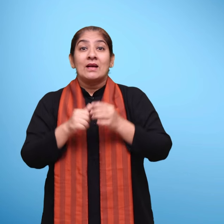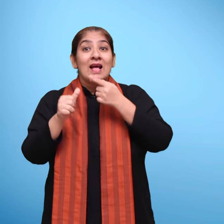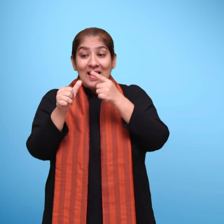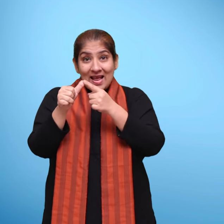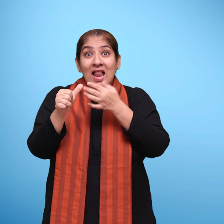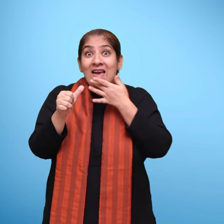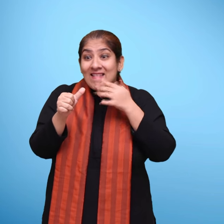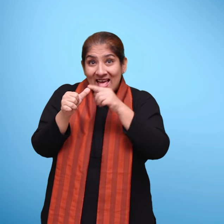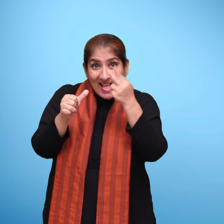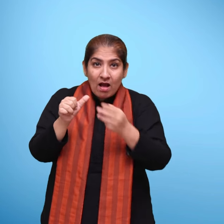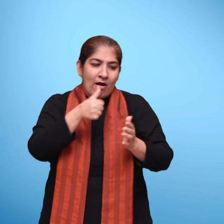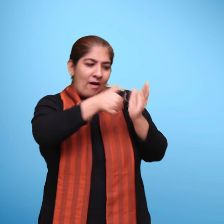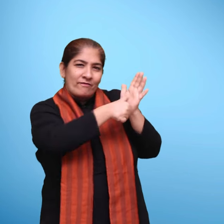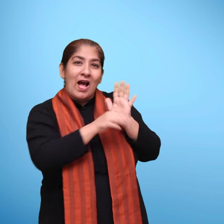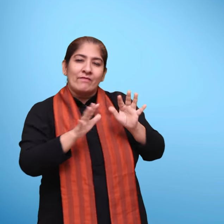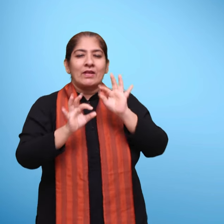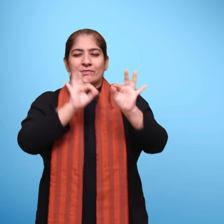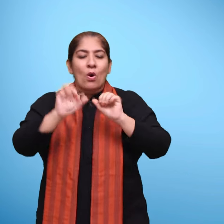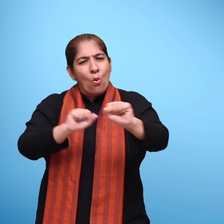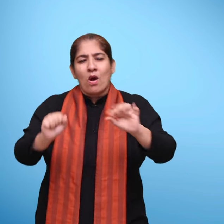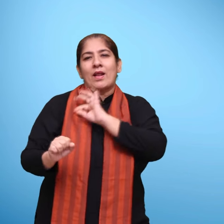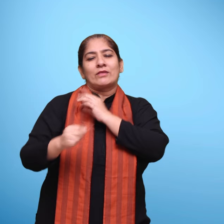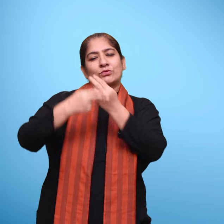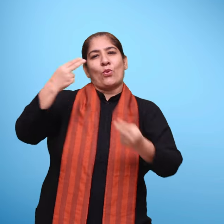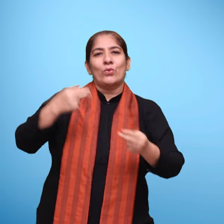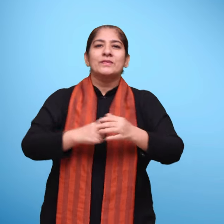अंगूठे की छाप से अपनी पसंद के चित्र बनाना आदी